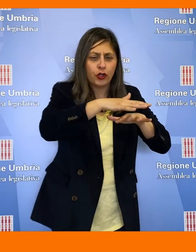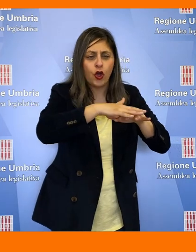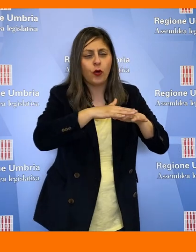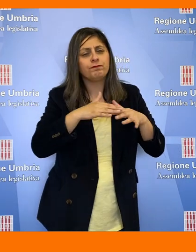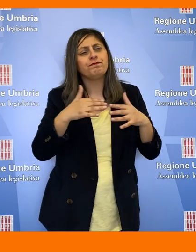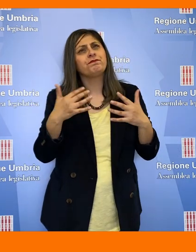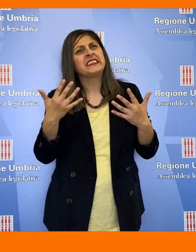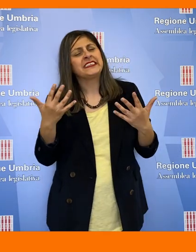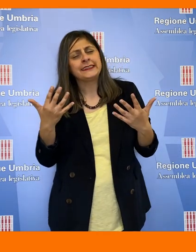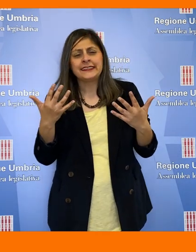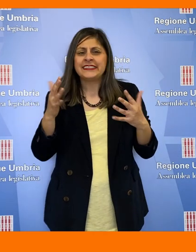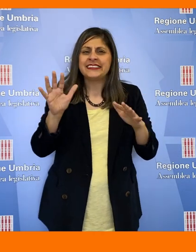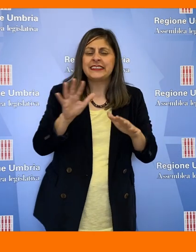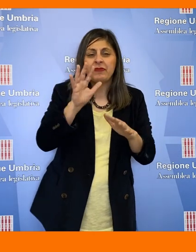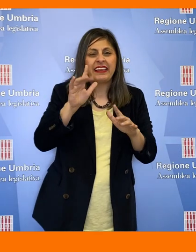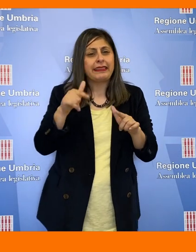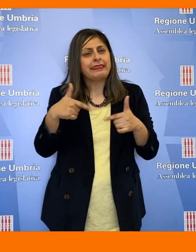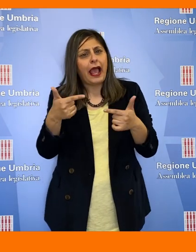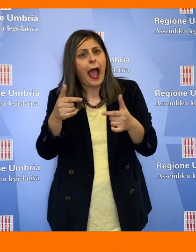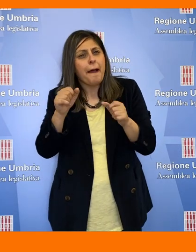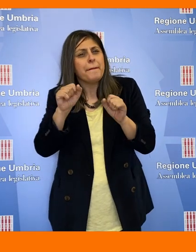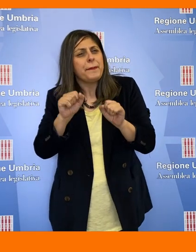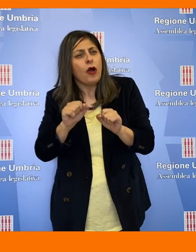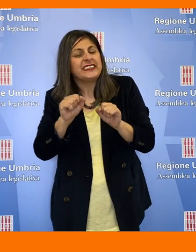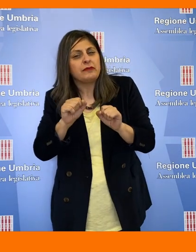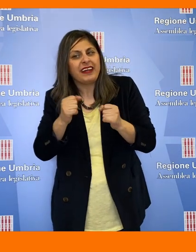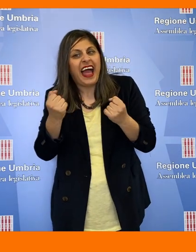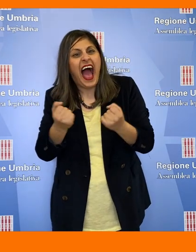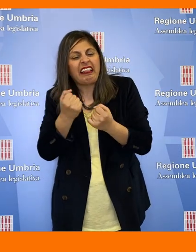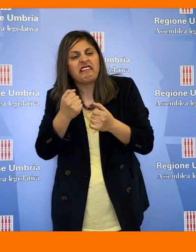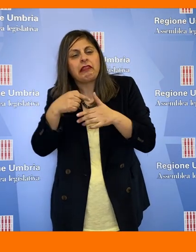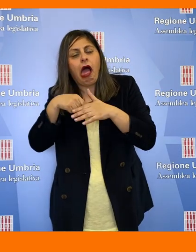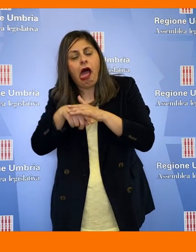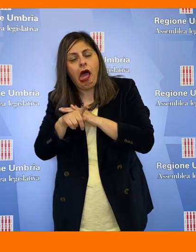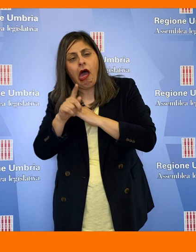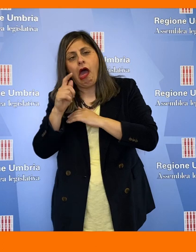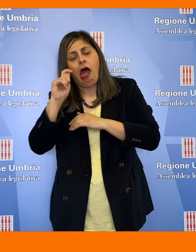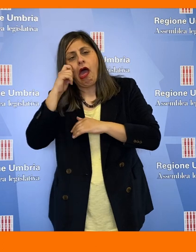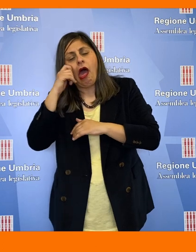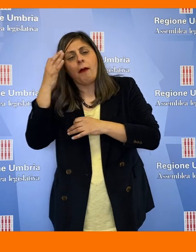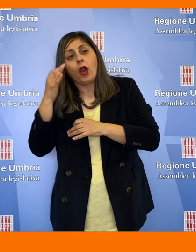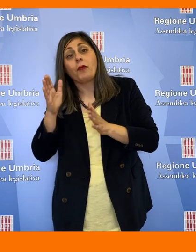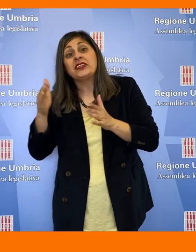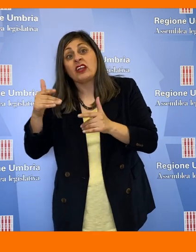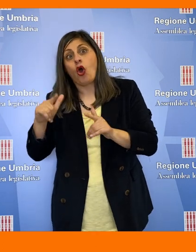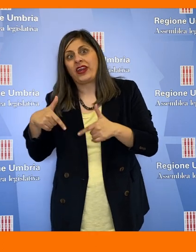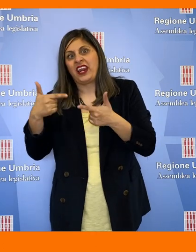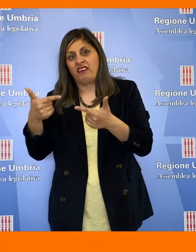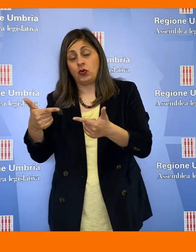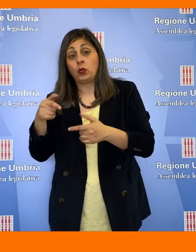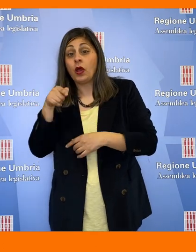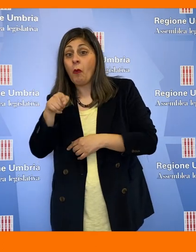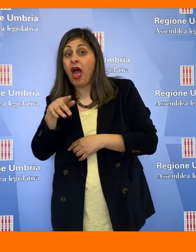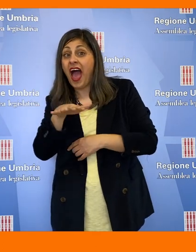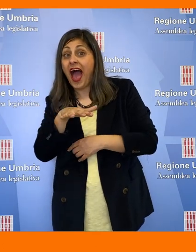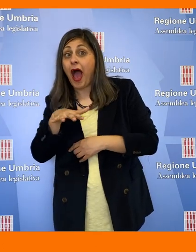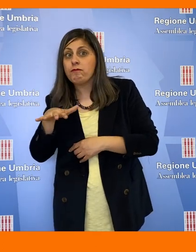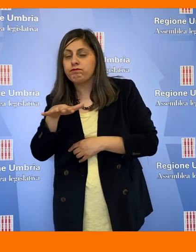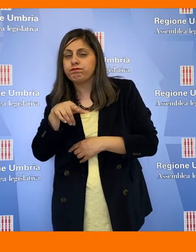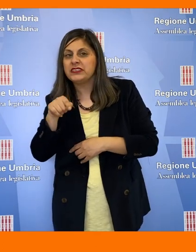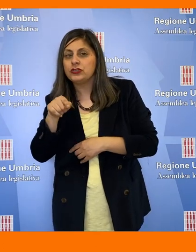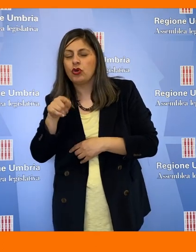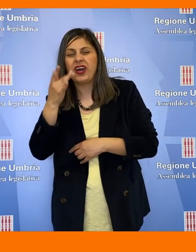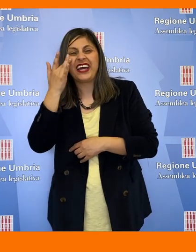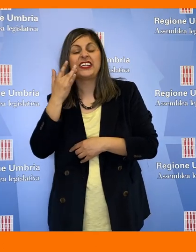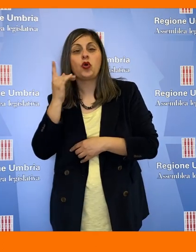che consente soprattutto tutta una serie di attività illecite nel settore dei rifiuti e quello è un ambito nel